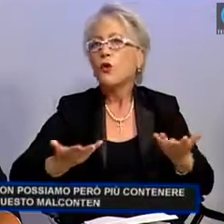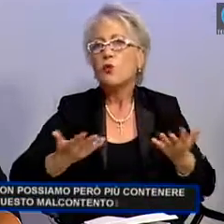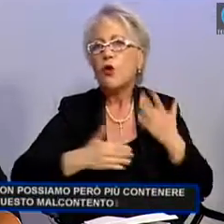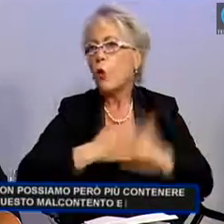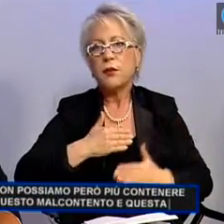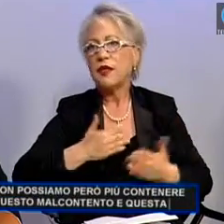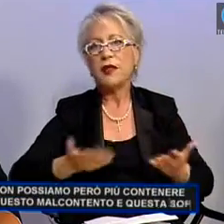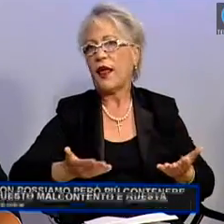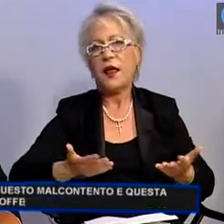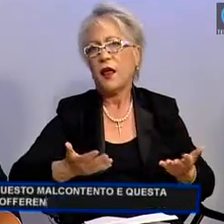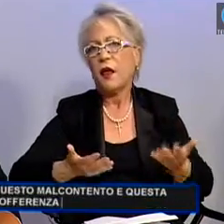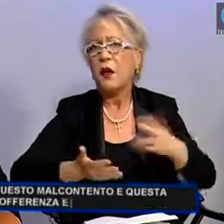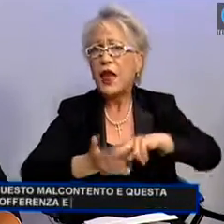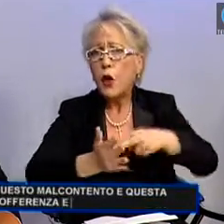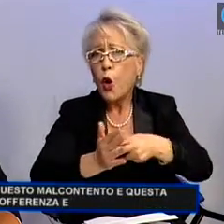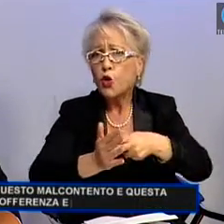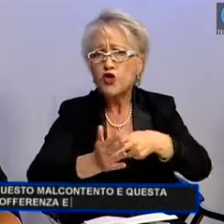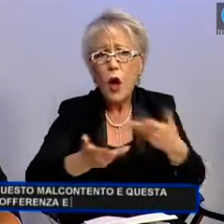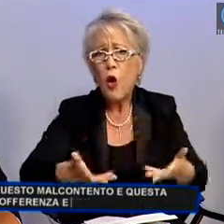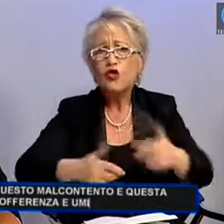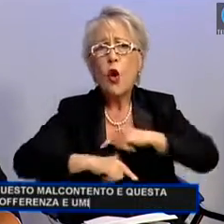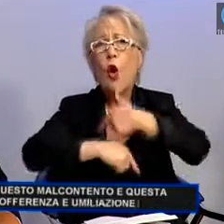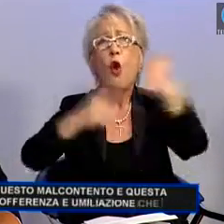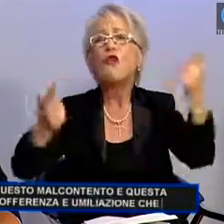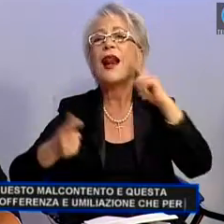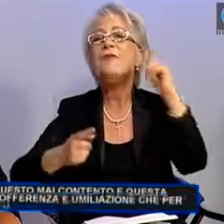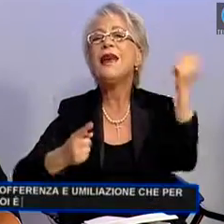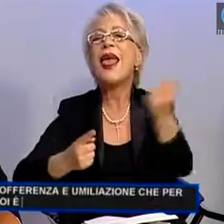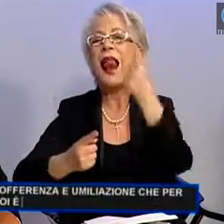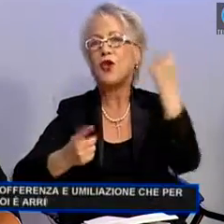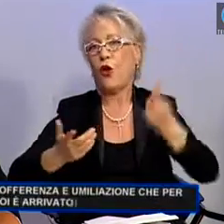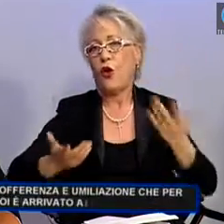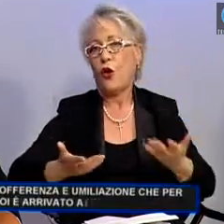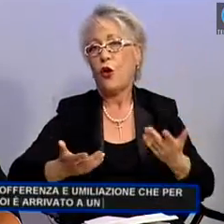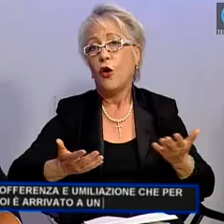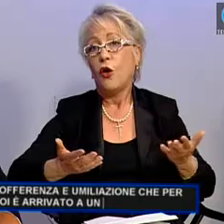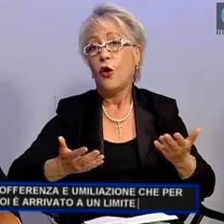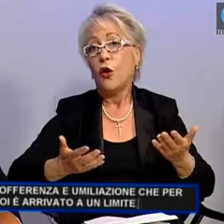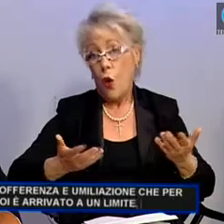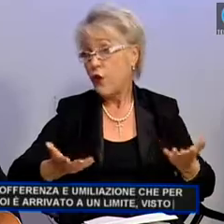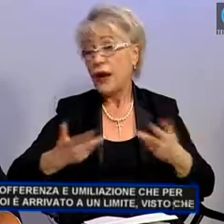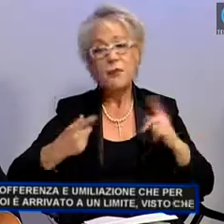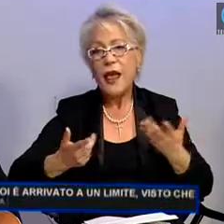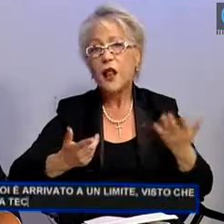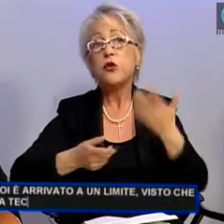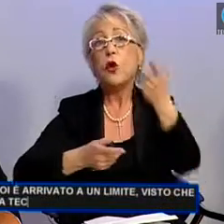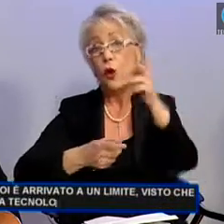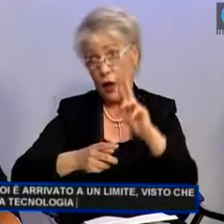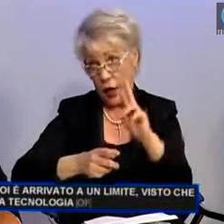sofferenza e umiliazione che per noi è arrivato a un limito. La tecnologia oggi offre il meglio